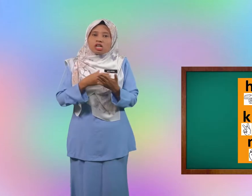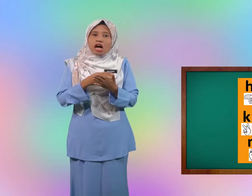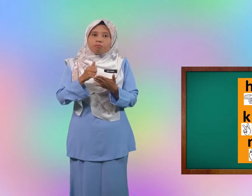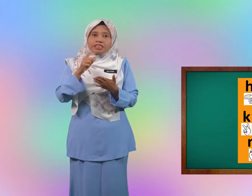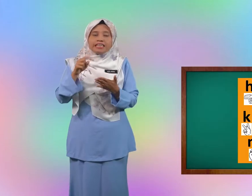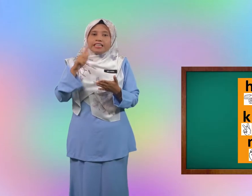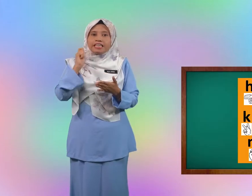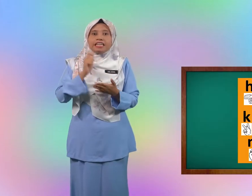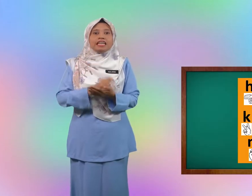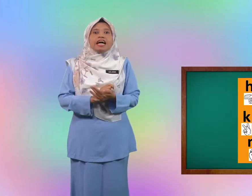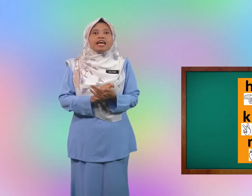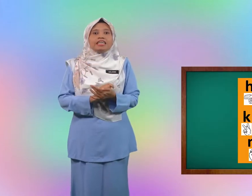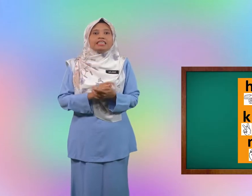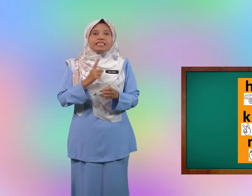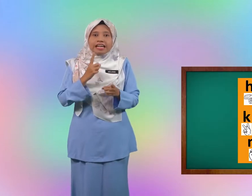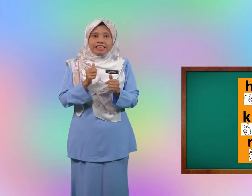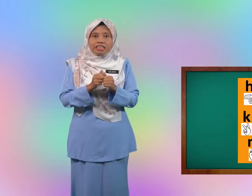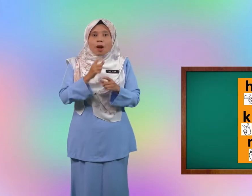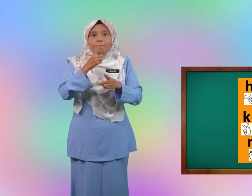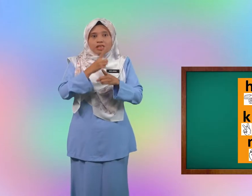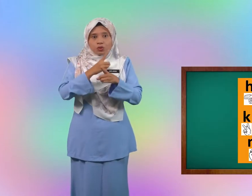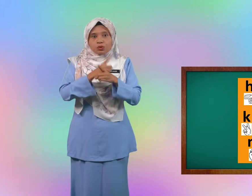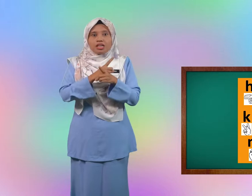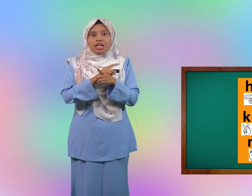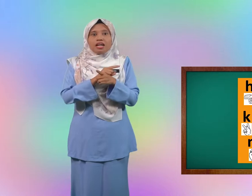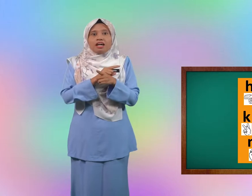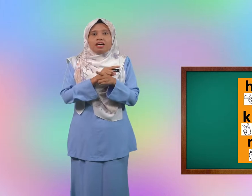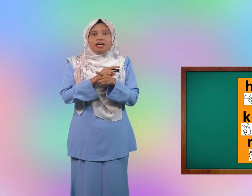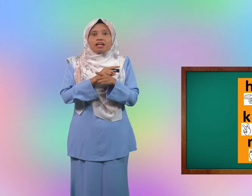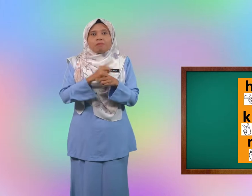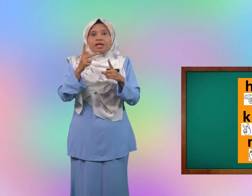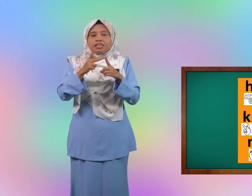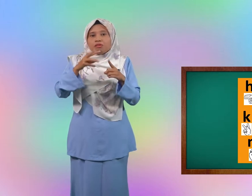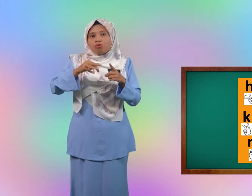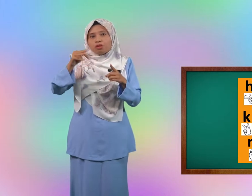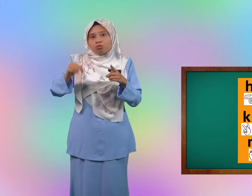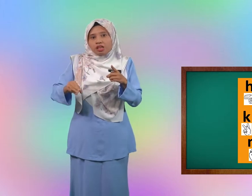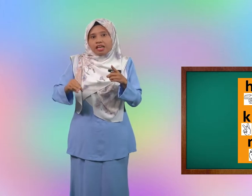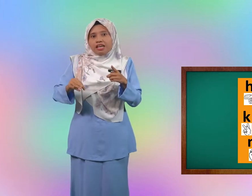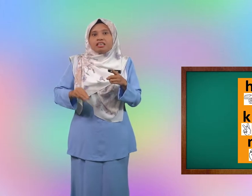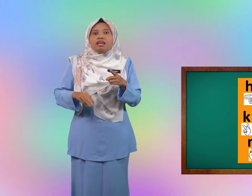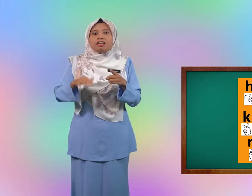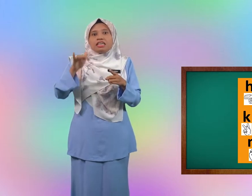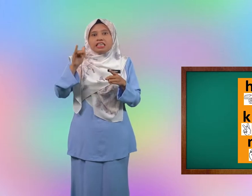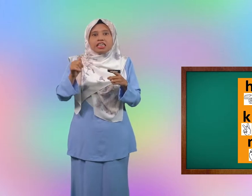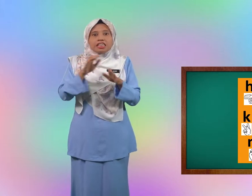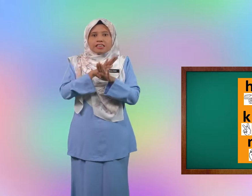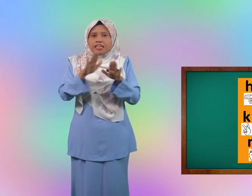abjad tadi dengan betul kepada murid-murid yang tak